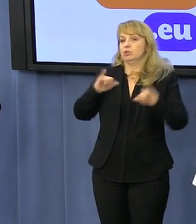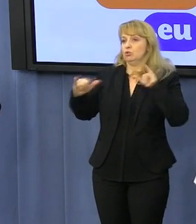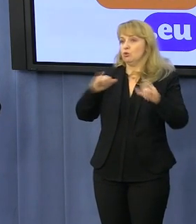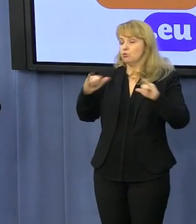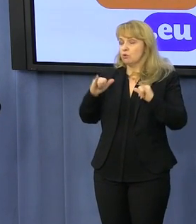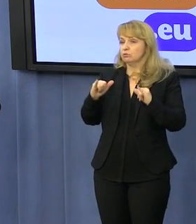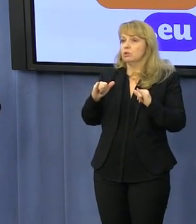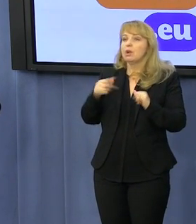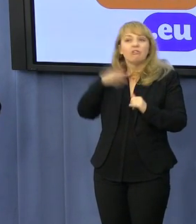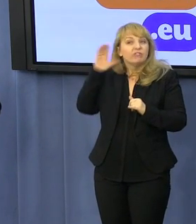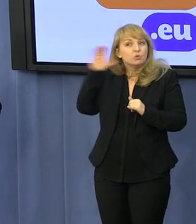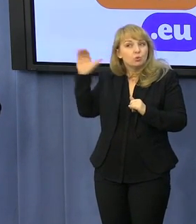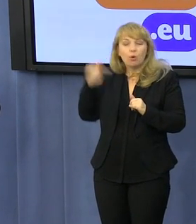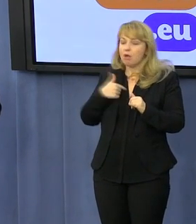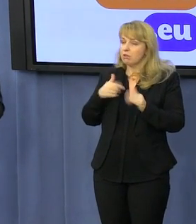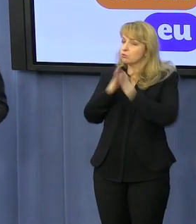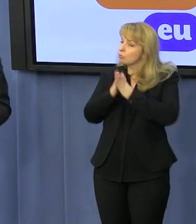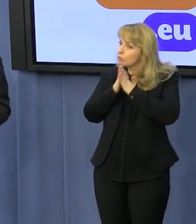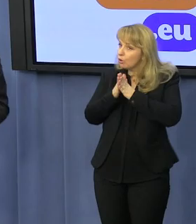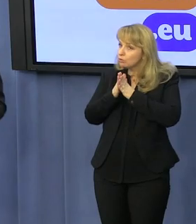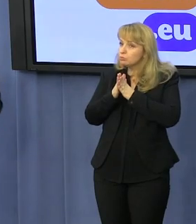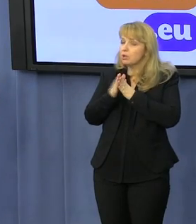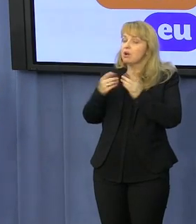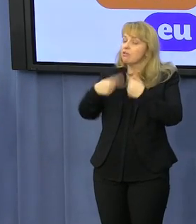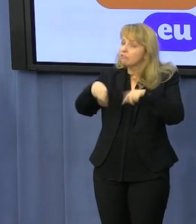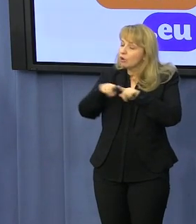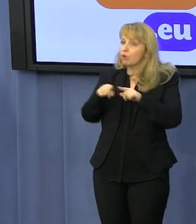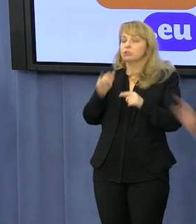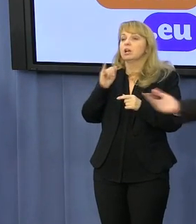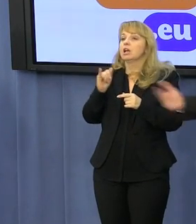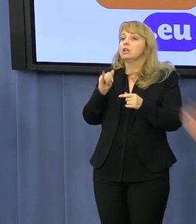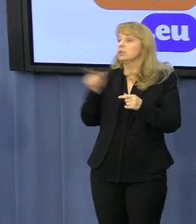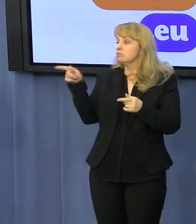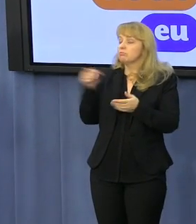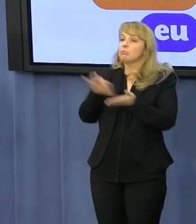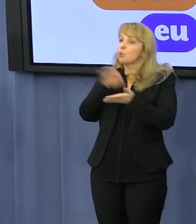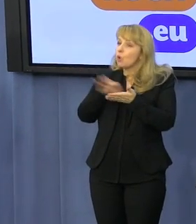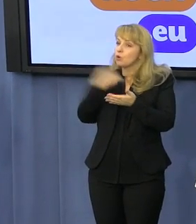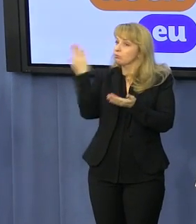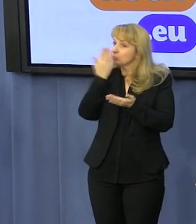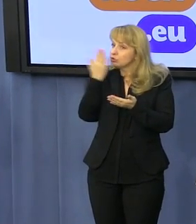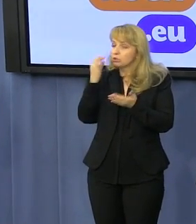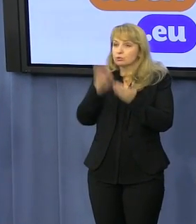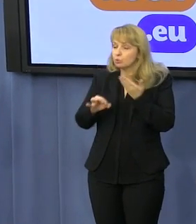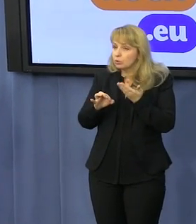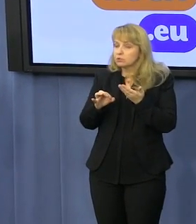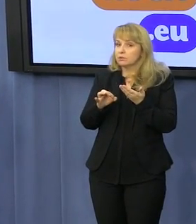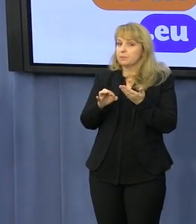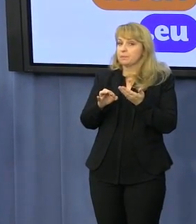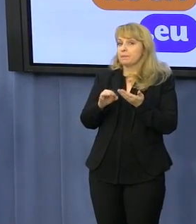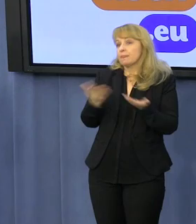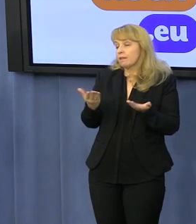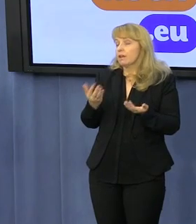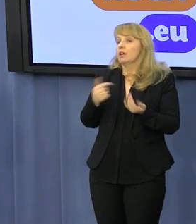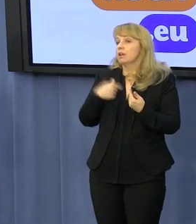wysłuchają tutaj naszych próśb i tego właśnie projektu. I